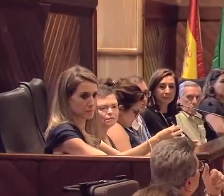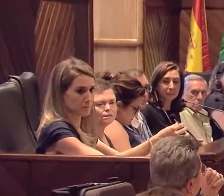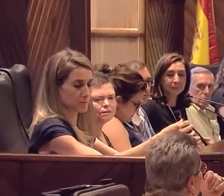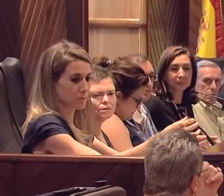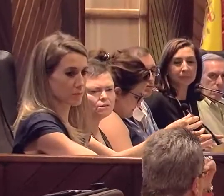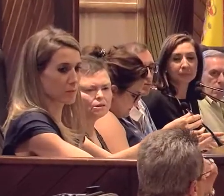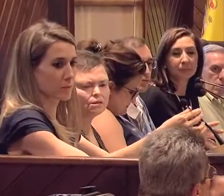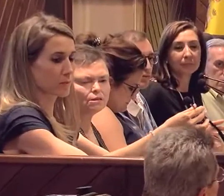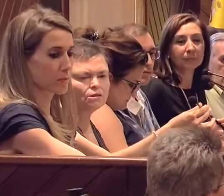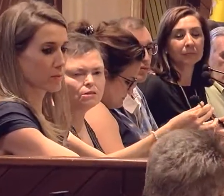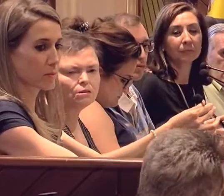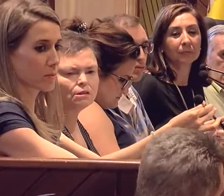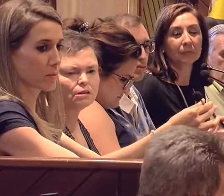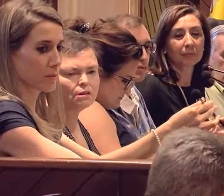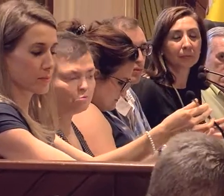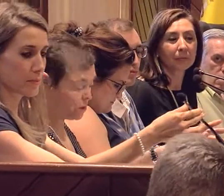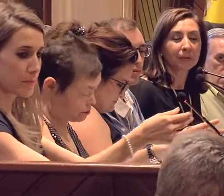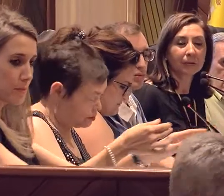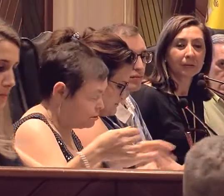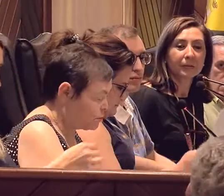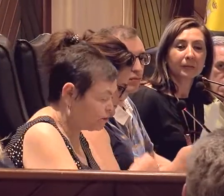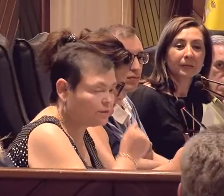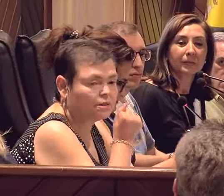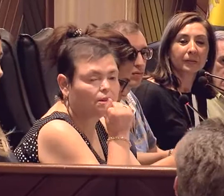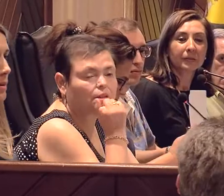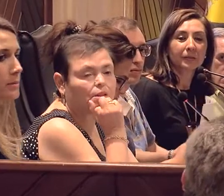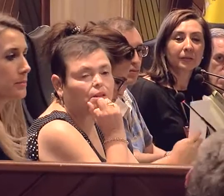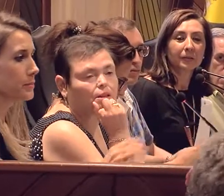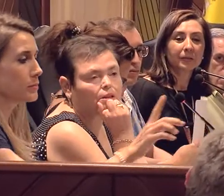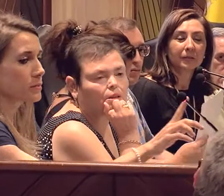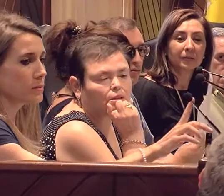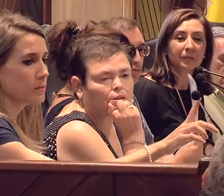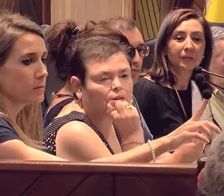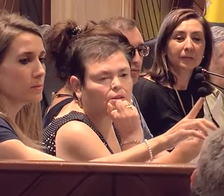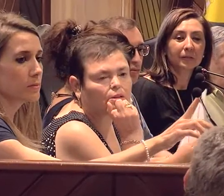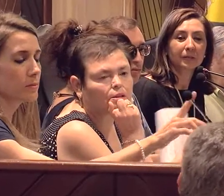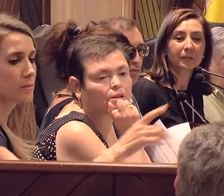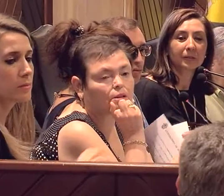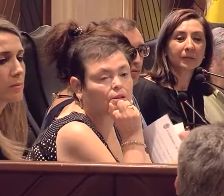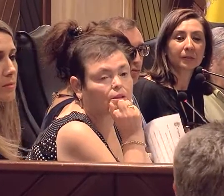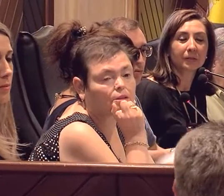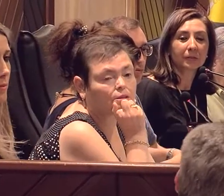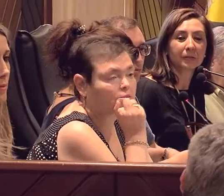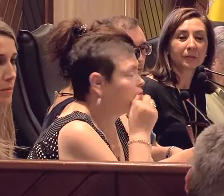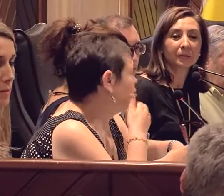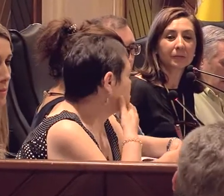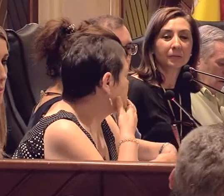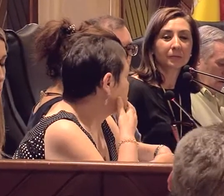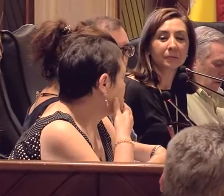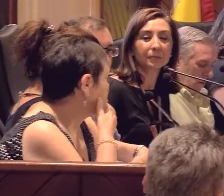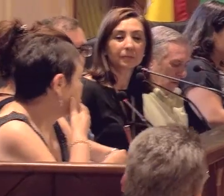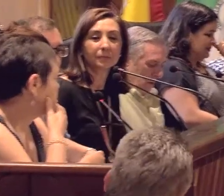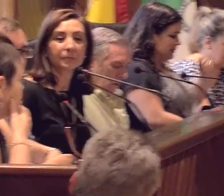Quiero ampliar lo que ha comentado mi compañera sobre los excrementos de los perros, que ya sabemos que como animales